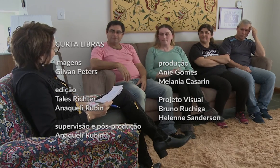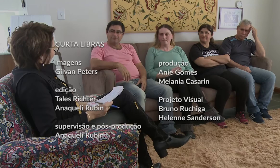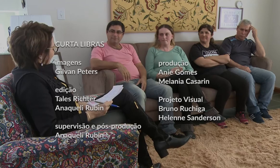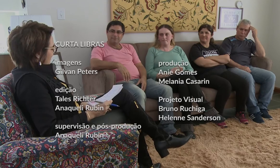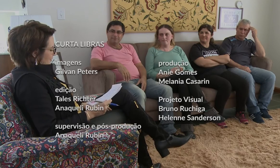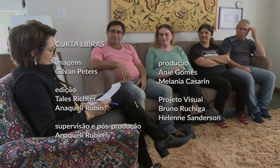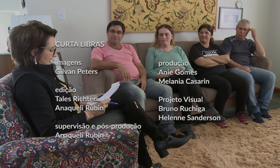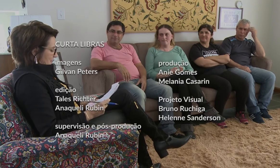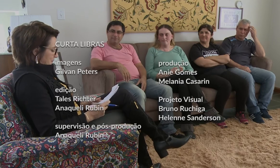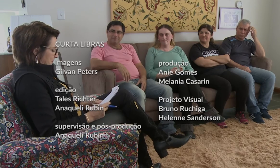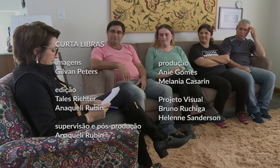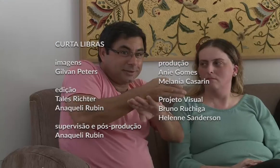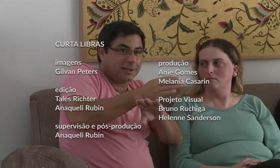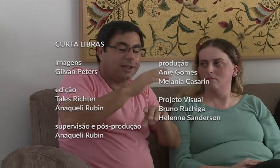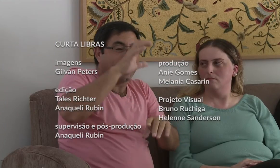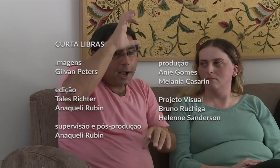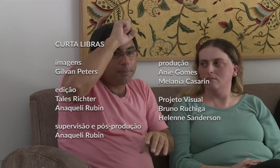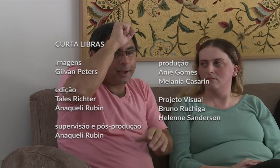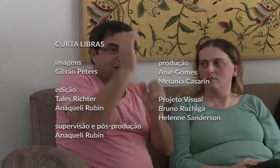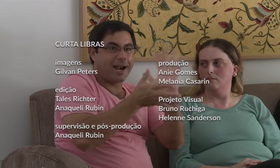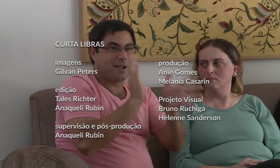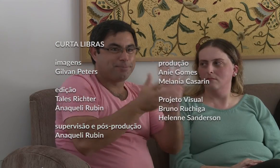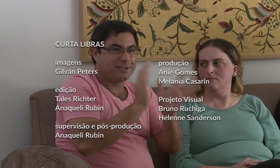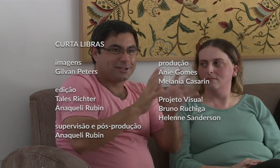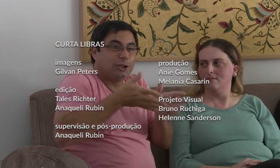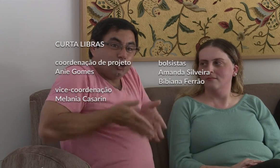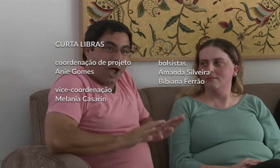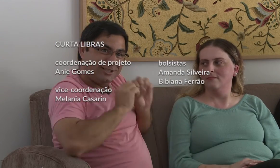Al Mundo